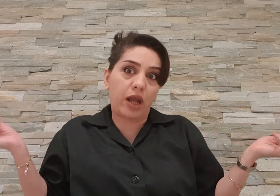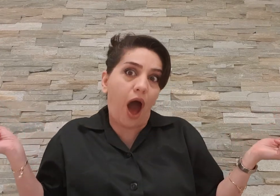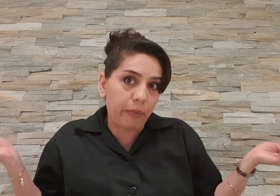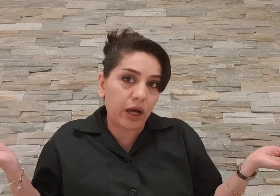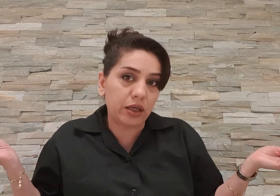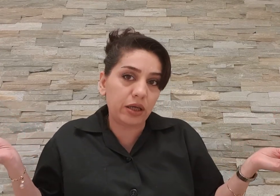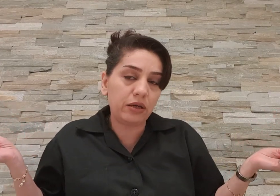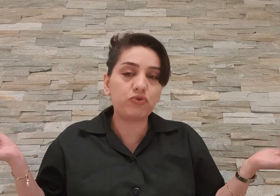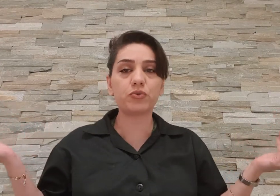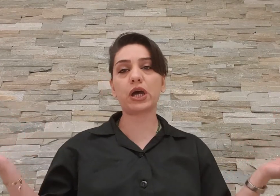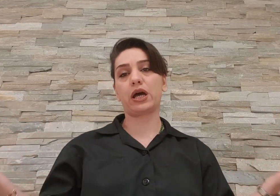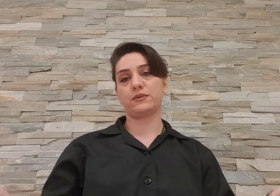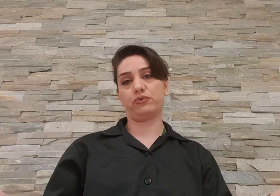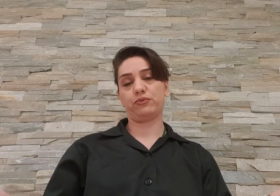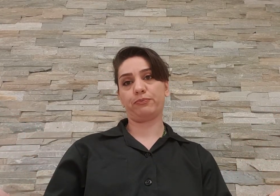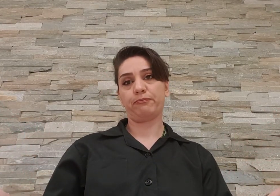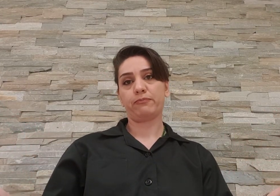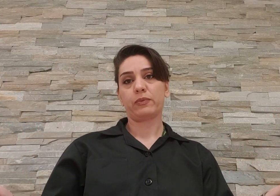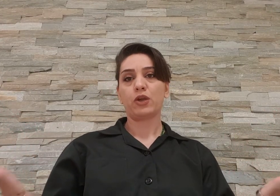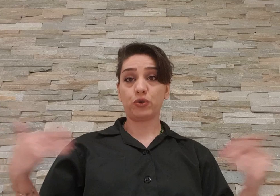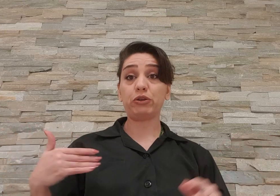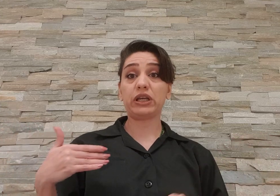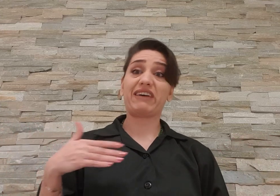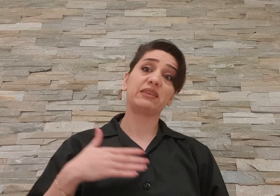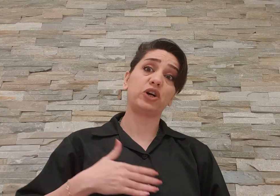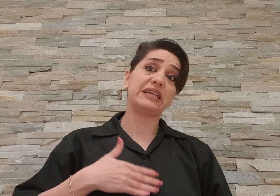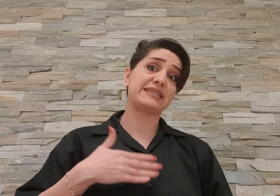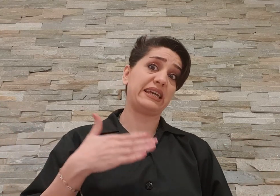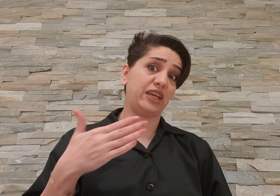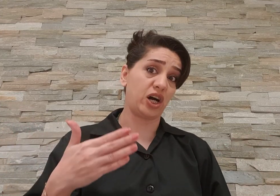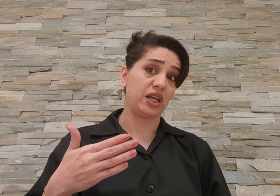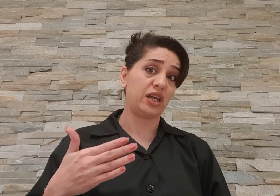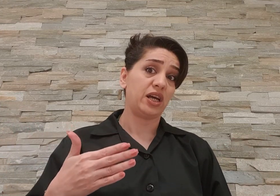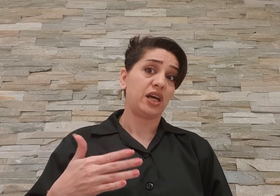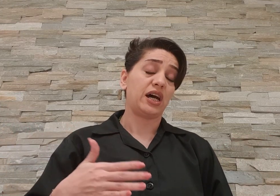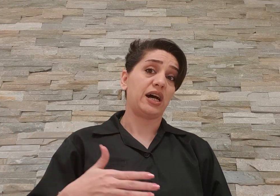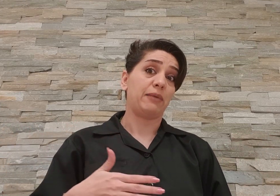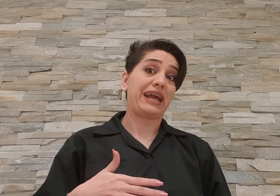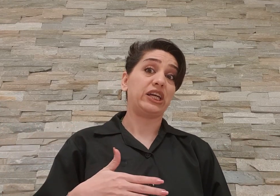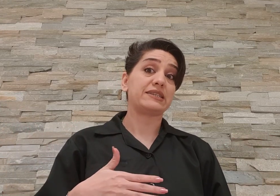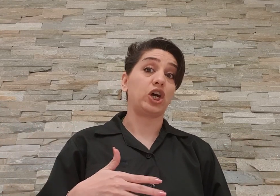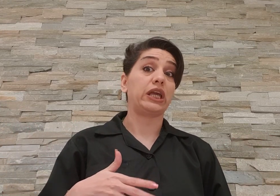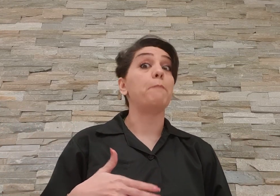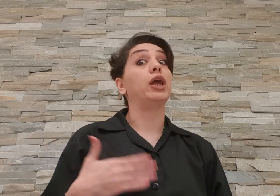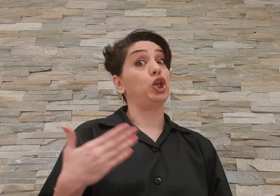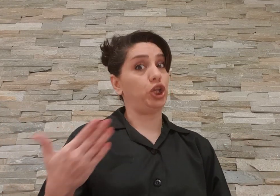رحبری توش مشخص بود چون میدونین که وقتی میخوانی یه سریال برای رسانه ملی